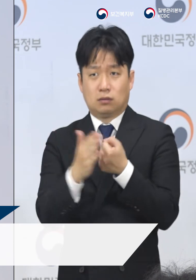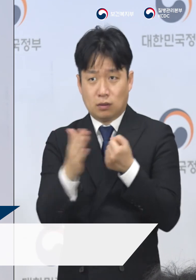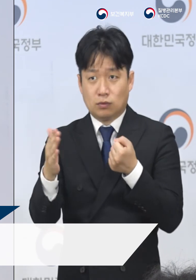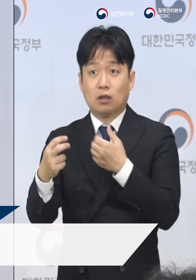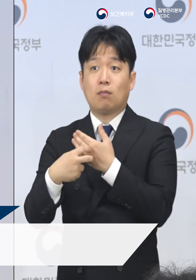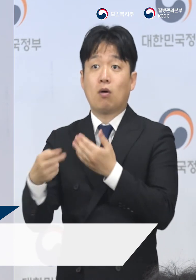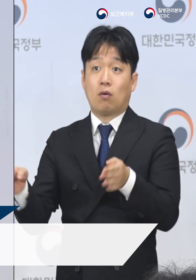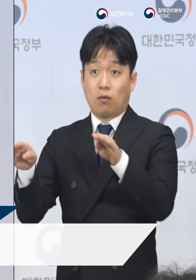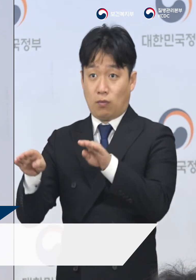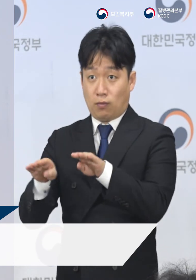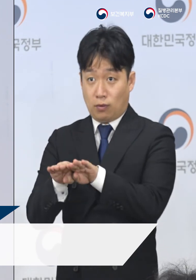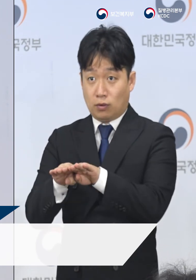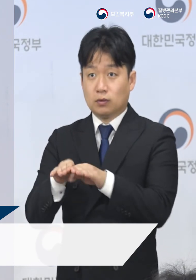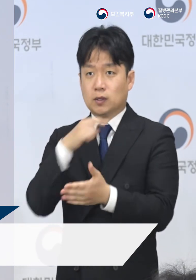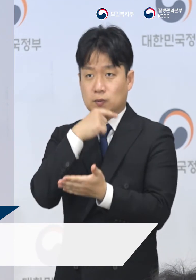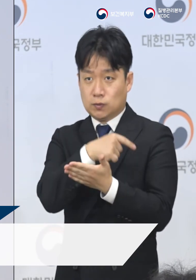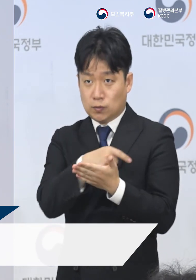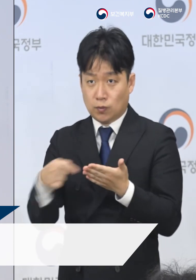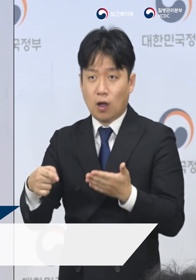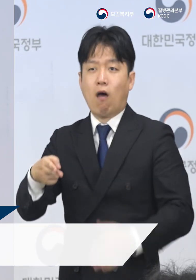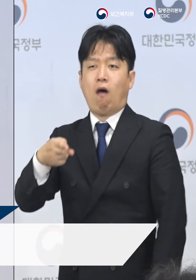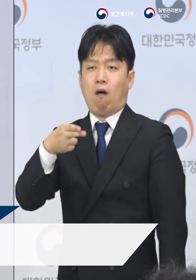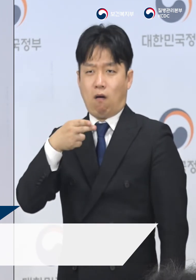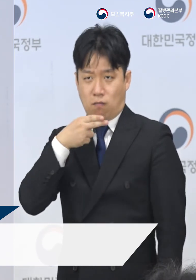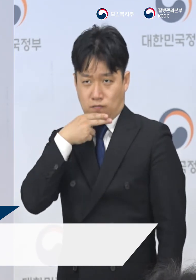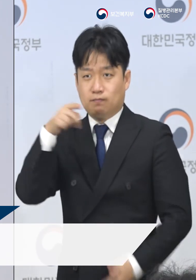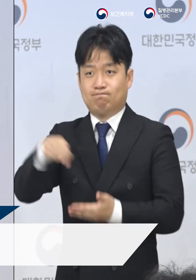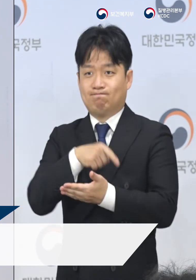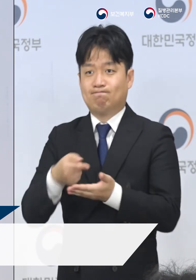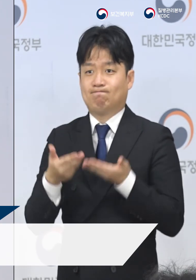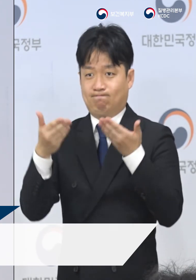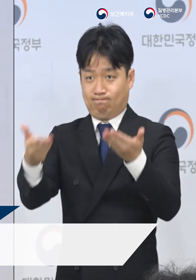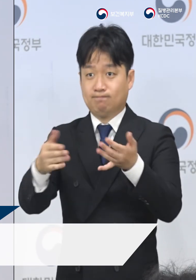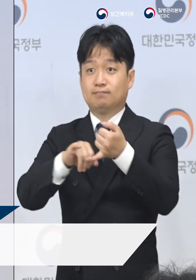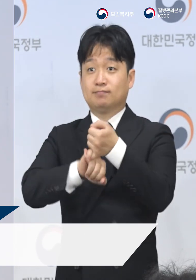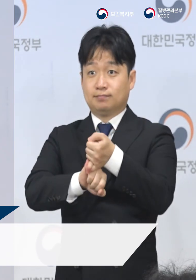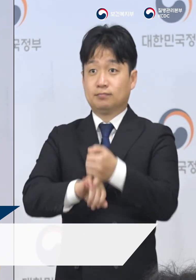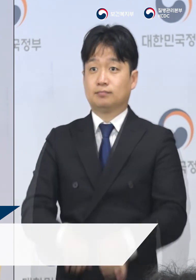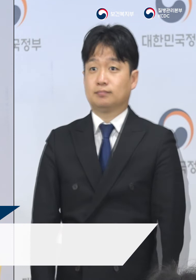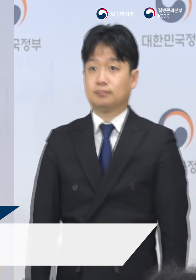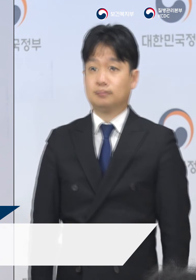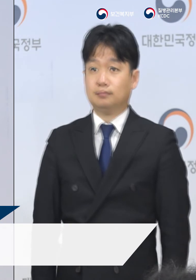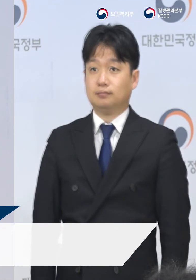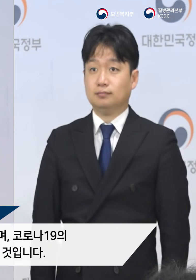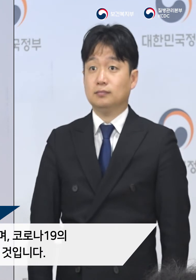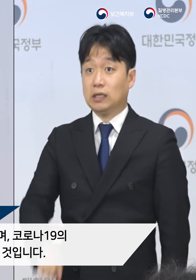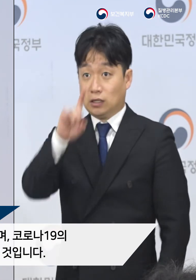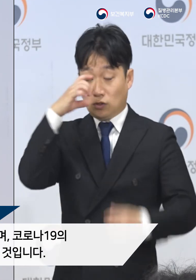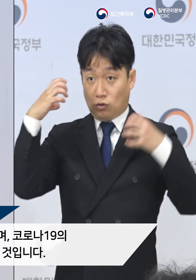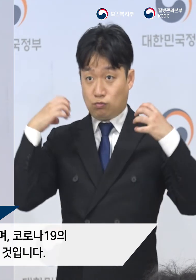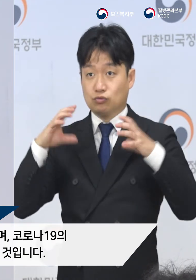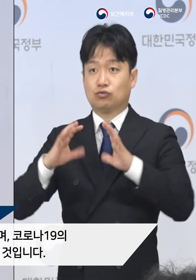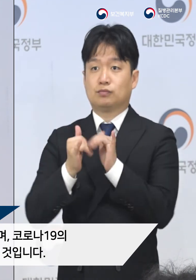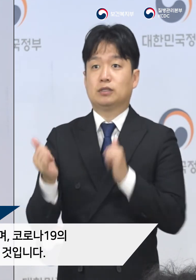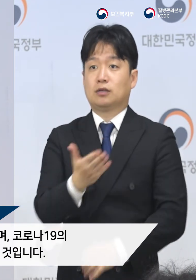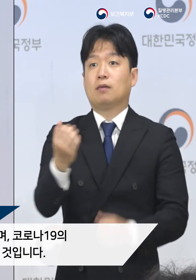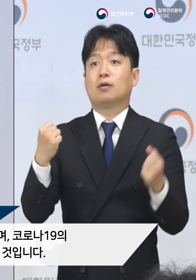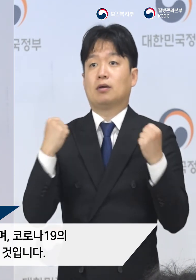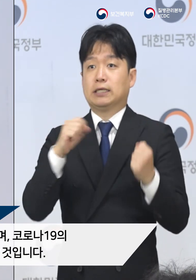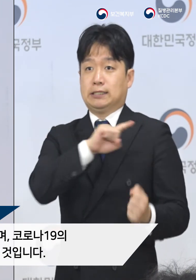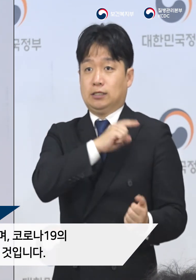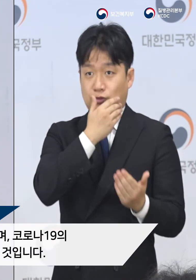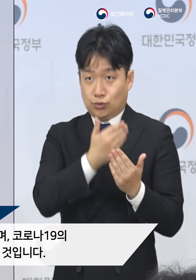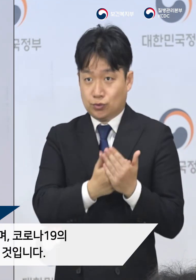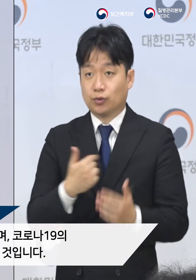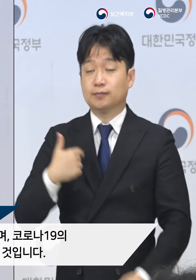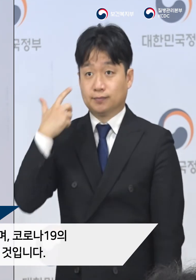코로나19의 진료 때문에 의료기관이 결코 손해보는 일이 없도록 하겠습니다. 정부는 국민의 건강과